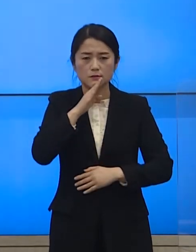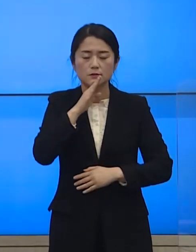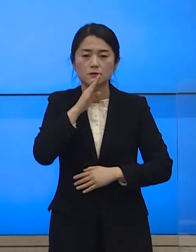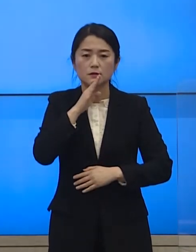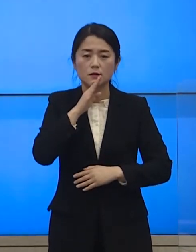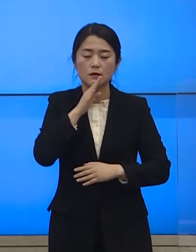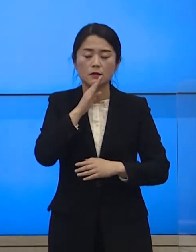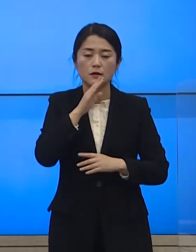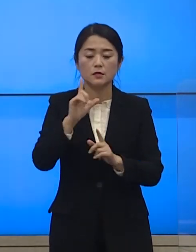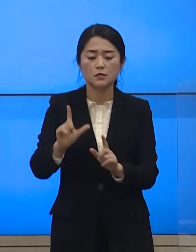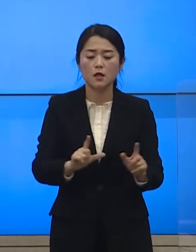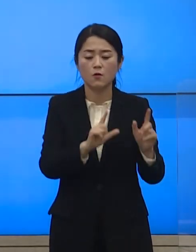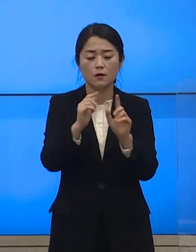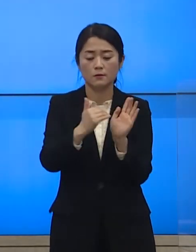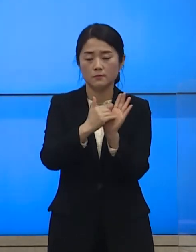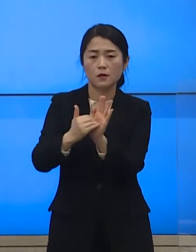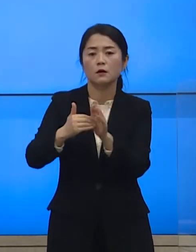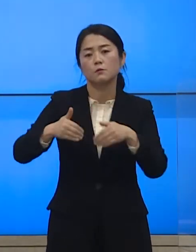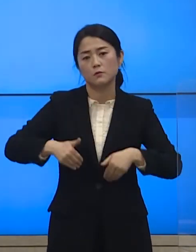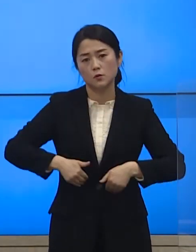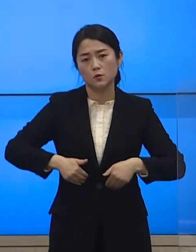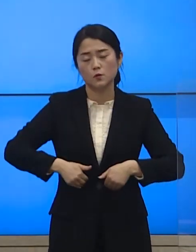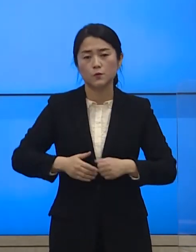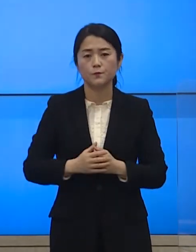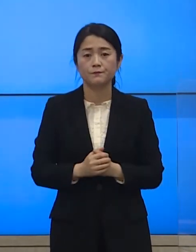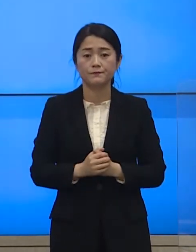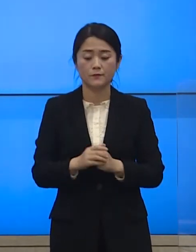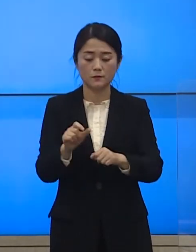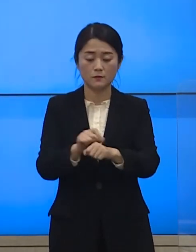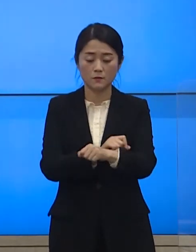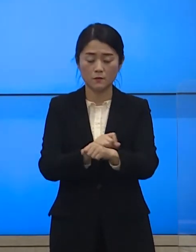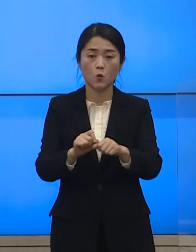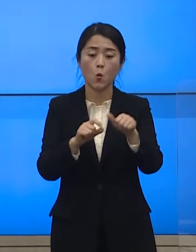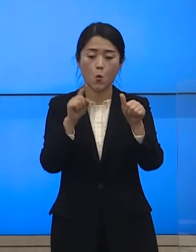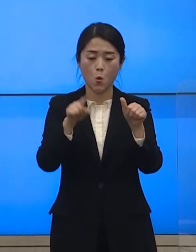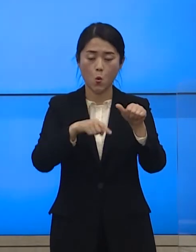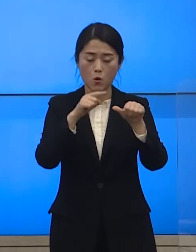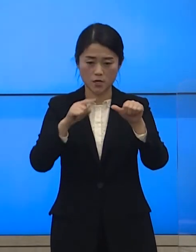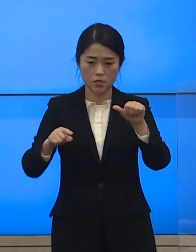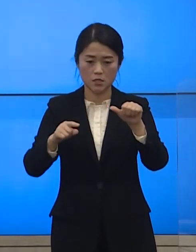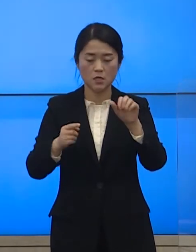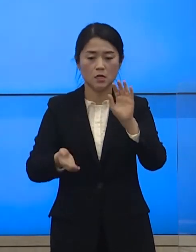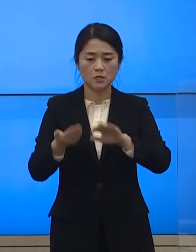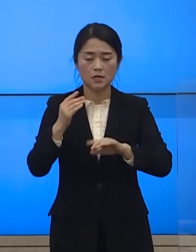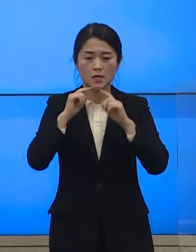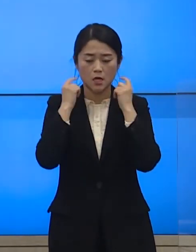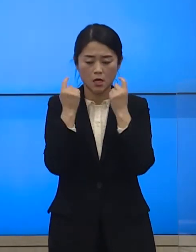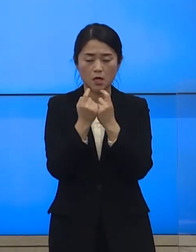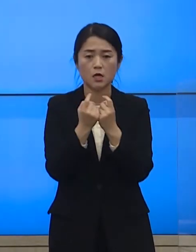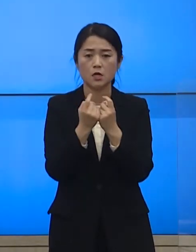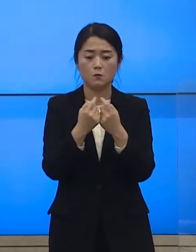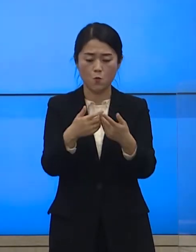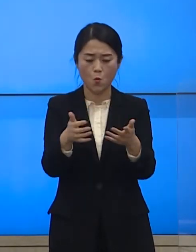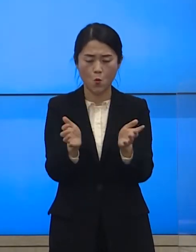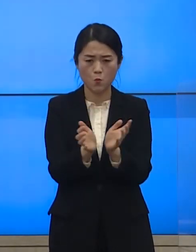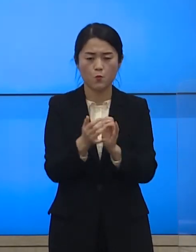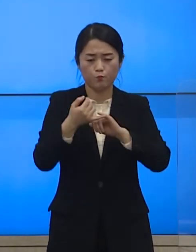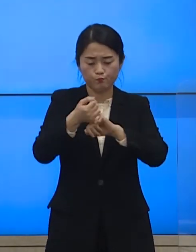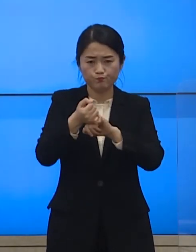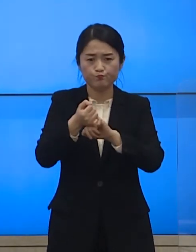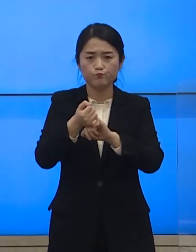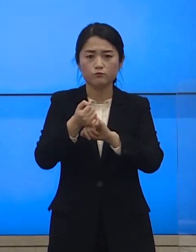생활 방역이 필요한 상황입니다 특히 5인 이상 사적 모임 금지는 반드시 지켜야 하며